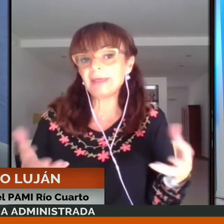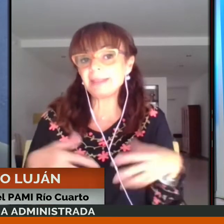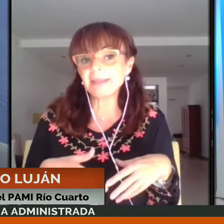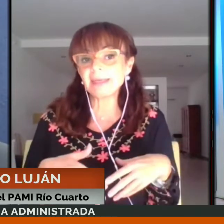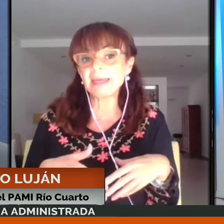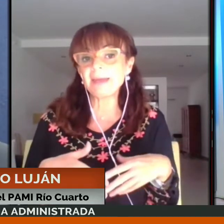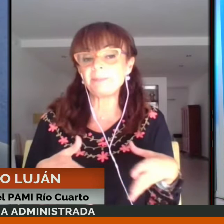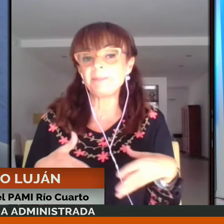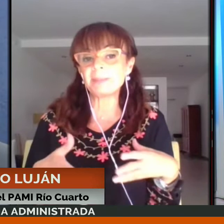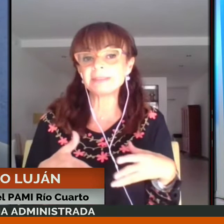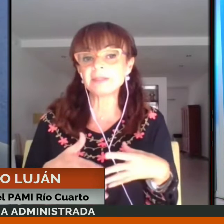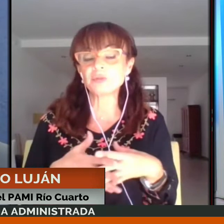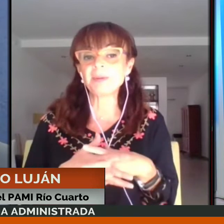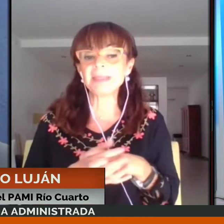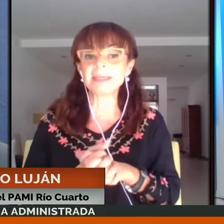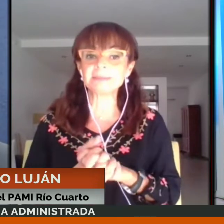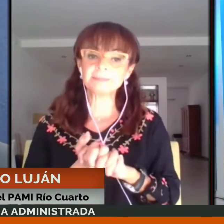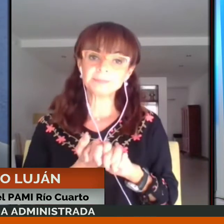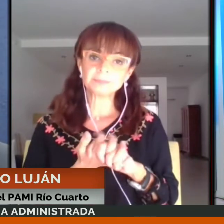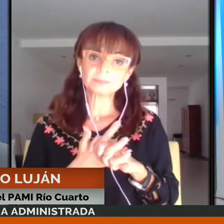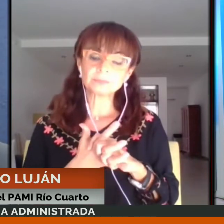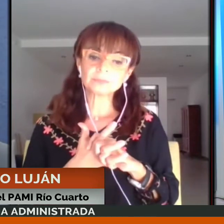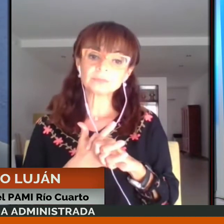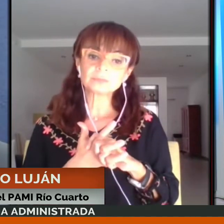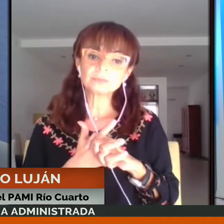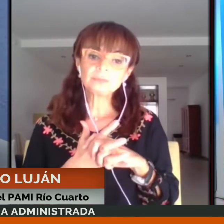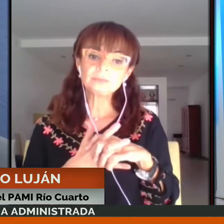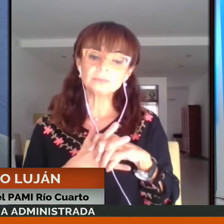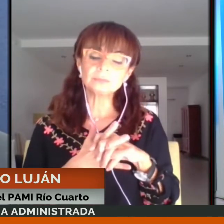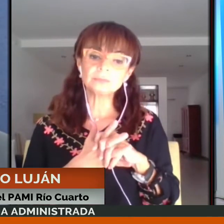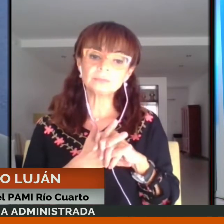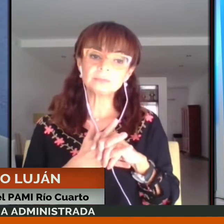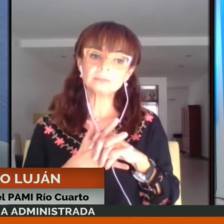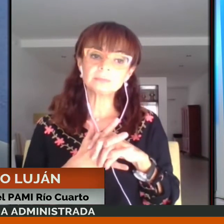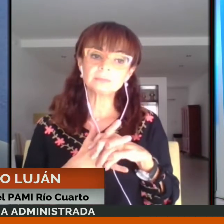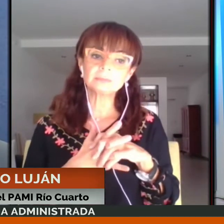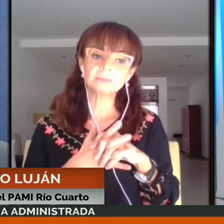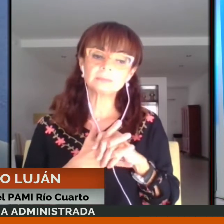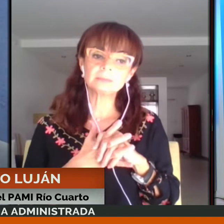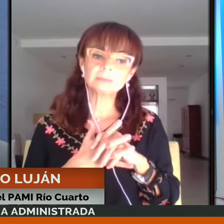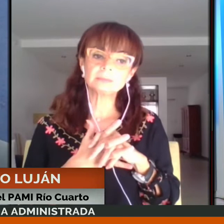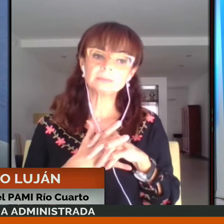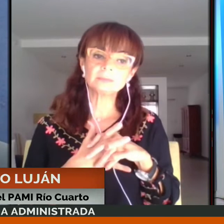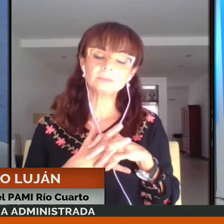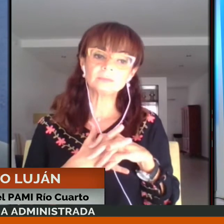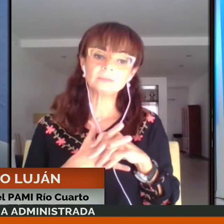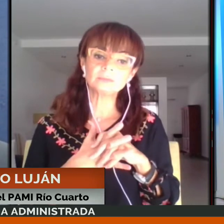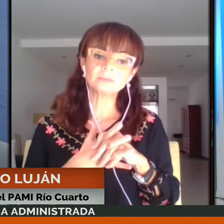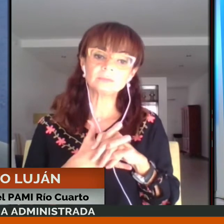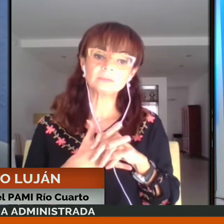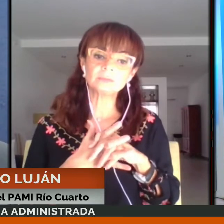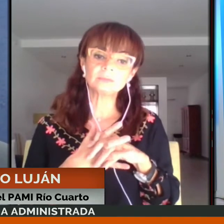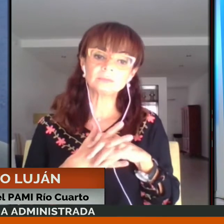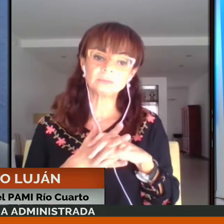por la edad tienen que permanecer en sus viviendas. Sí, la realidad es que hay, como decían recién en el dato, hay 2